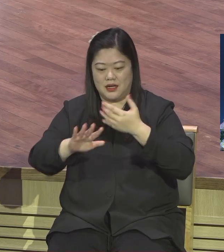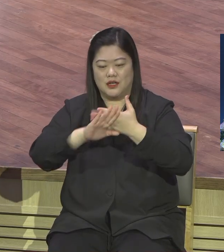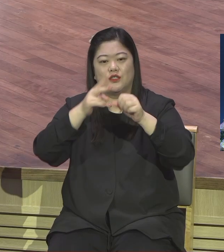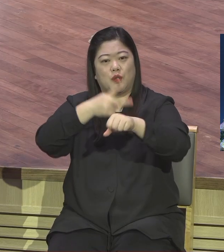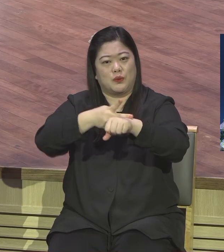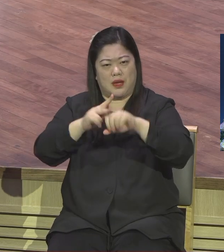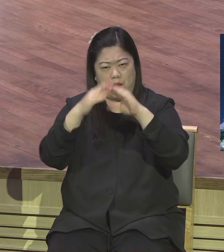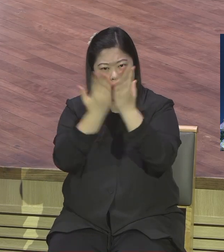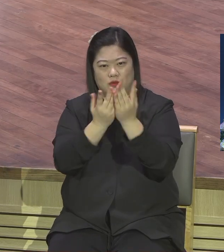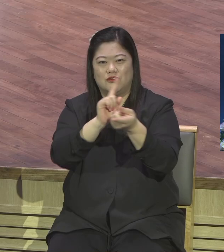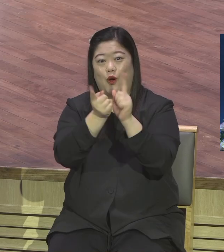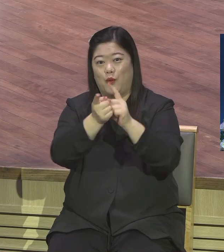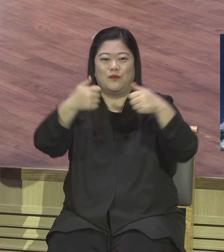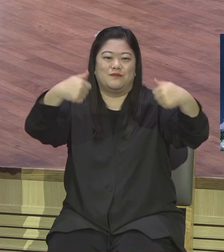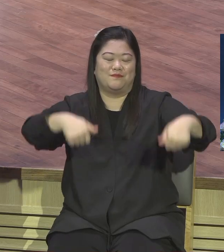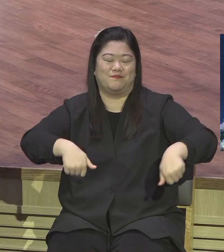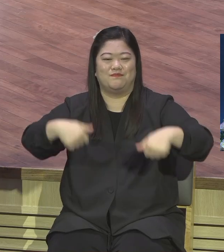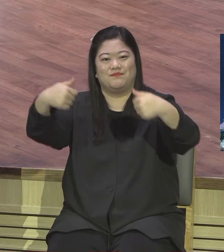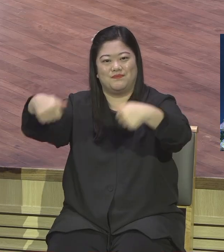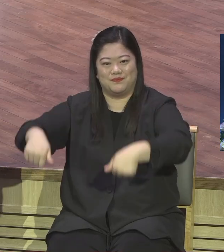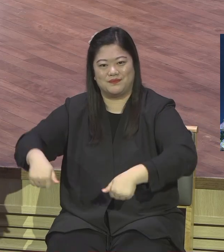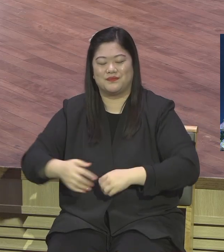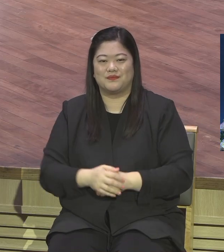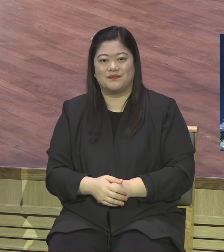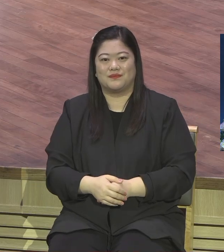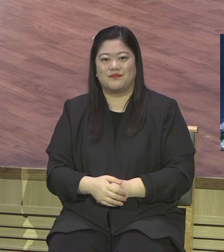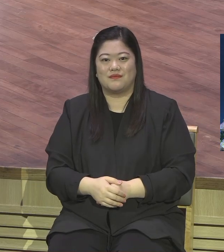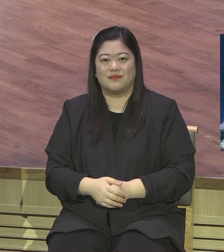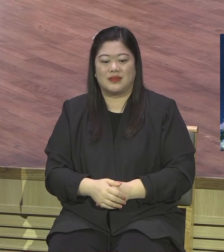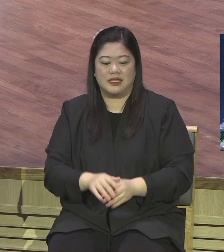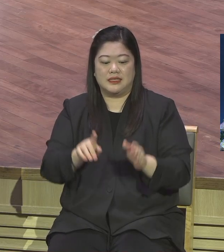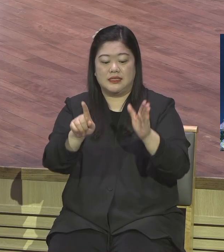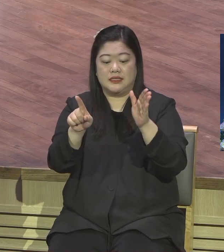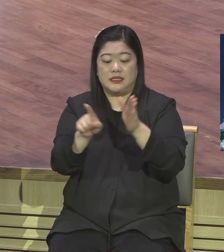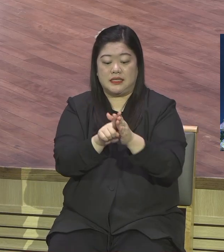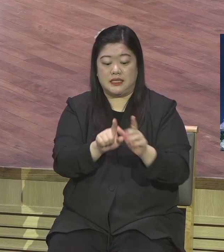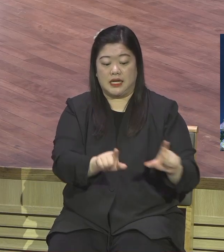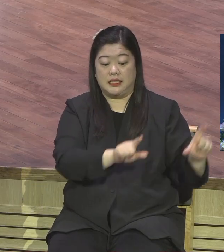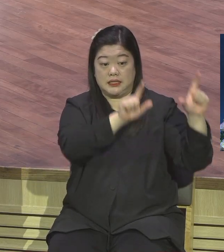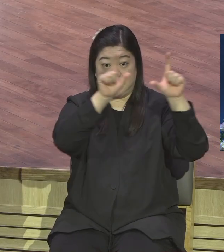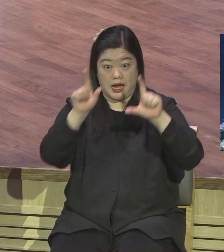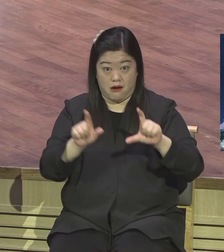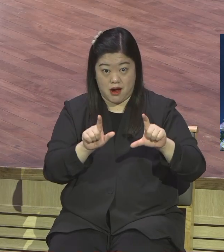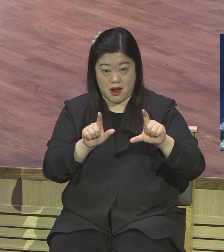서로 다 인사합시다. 신앙 생활은 영적 전쟁입니다.